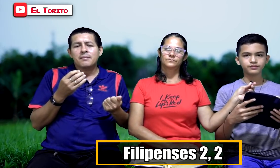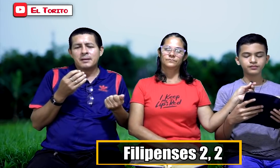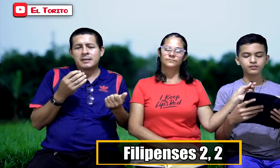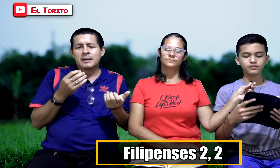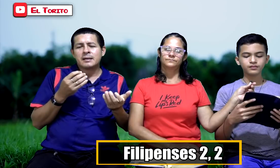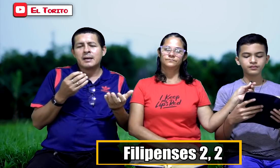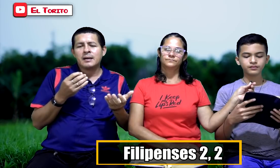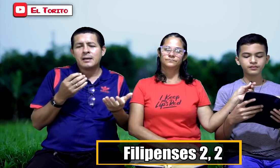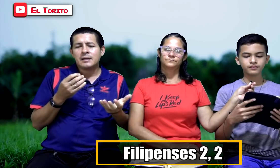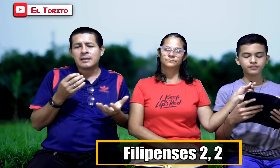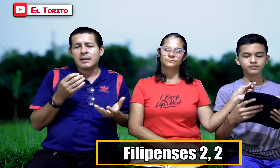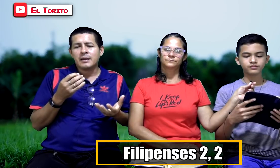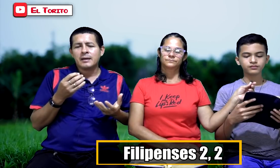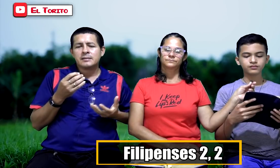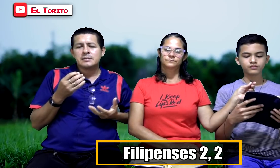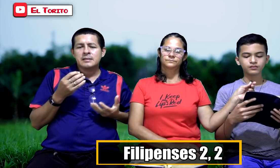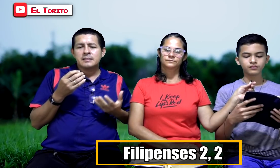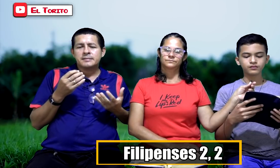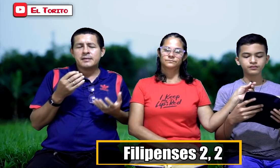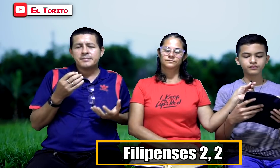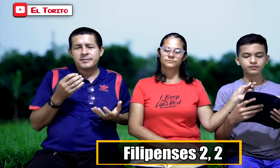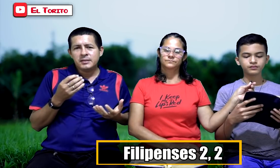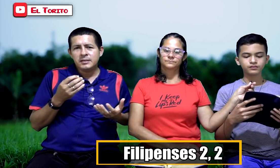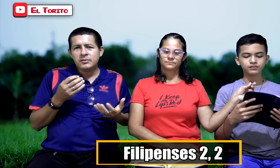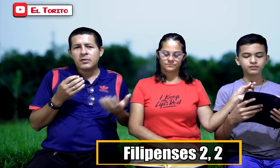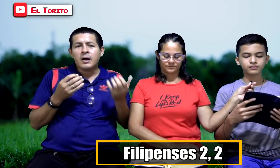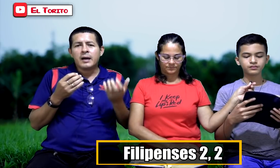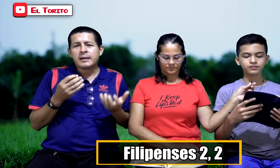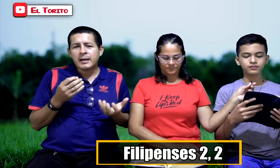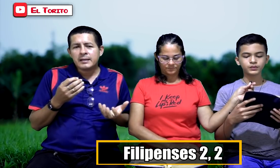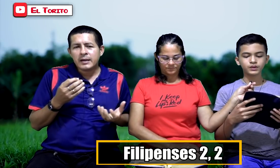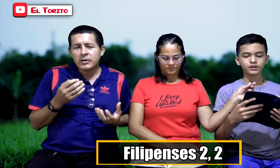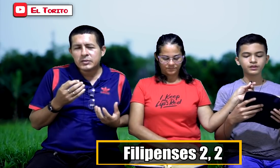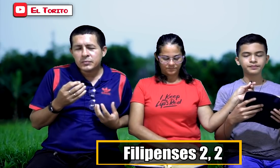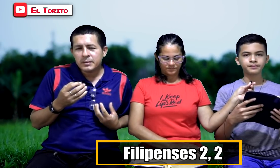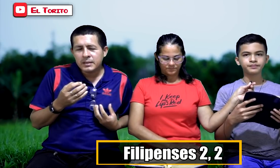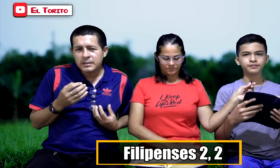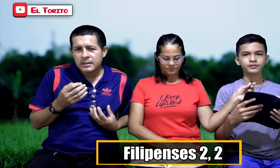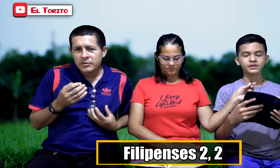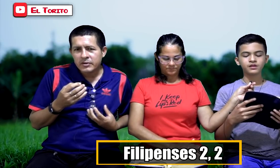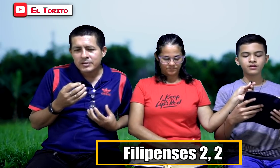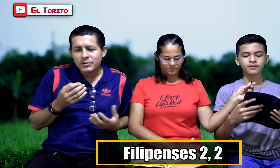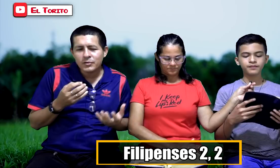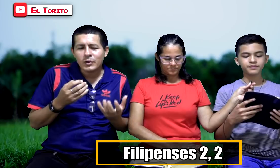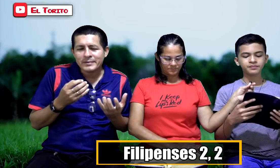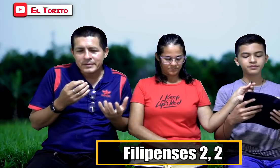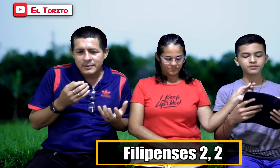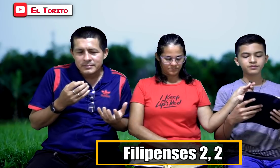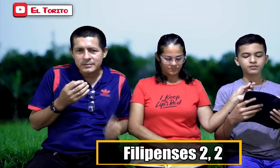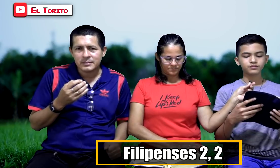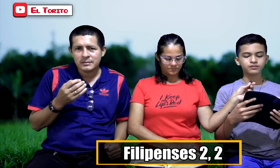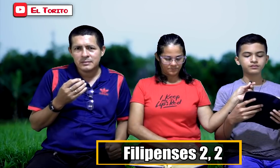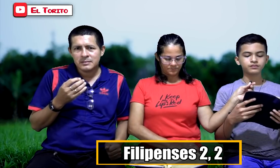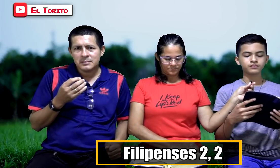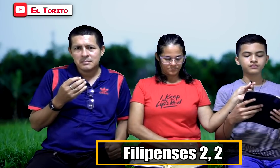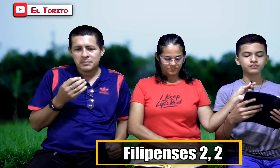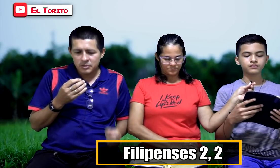Para que aquel que es sencillo, aquel que es humilde de corazón, lo acepte. Pero